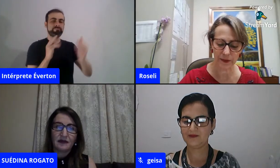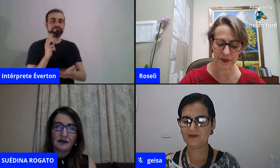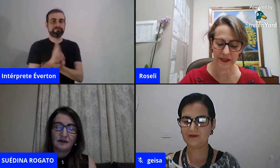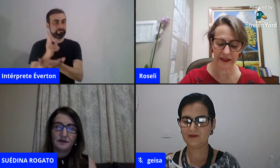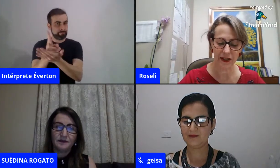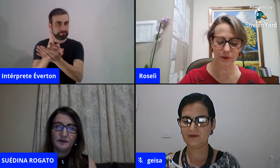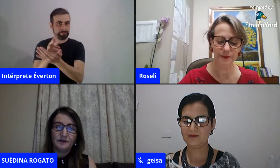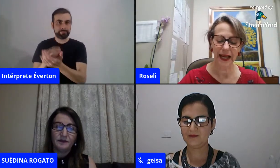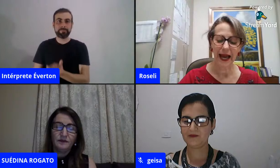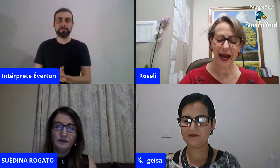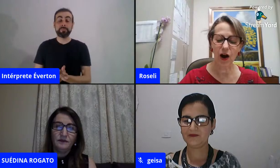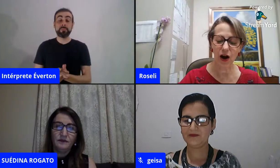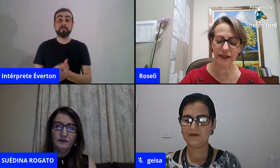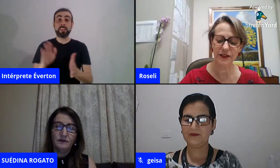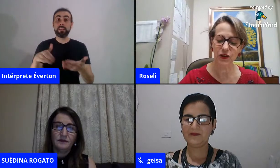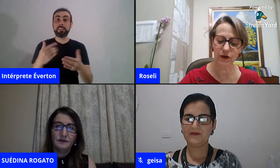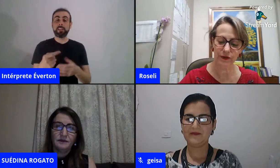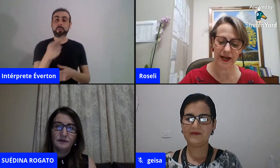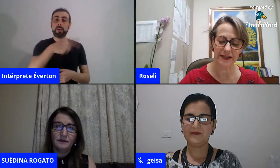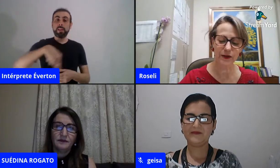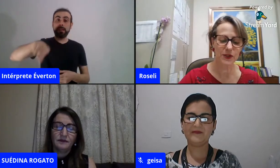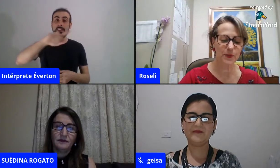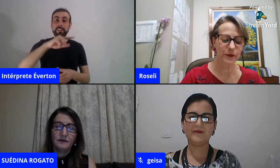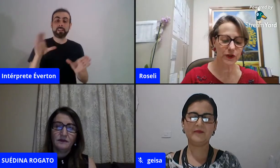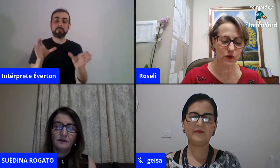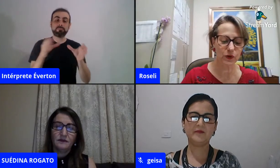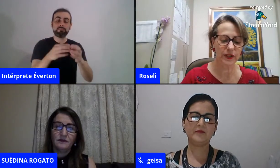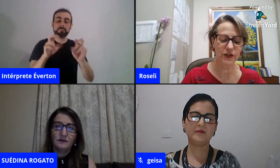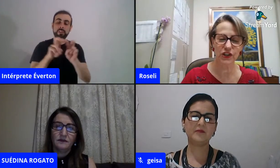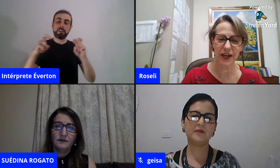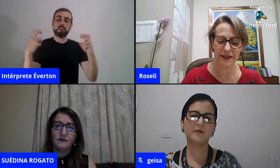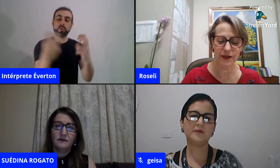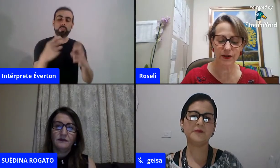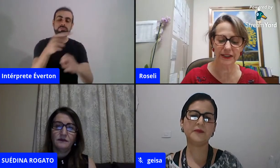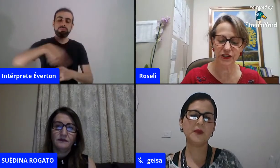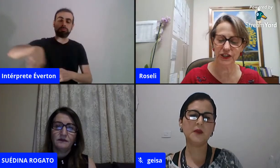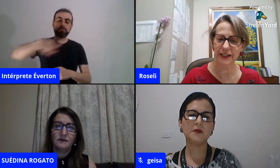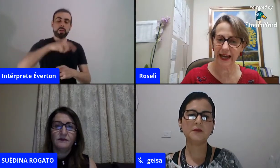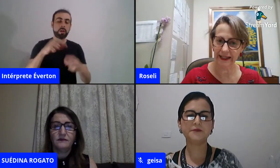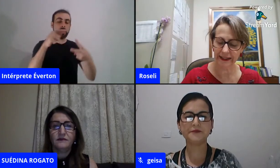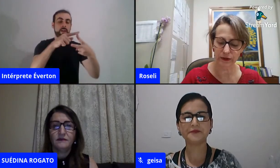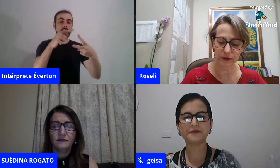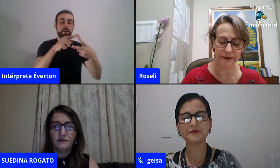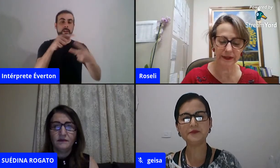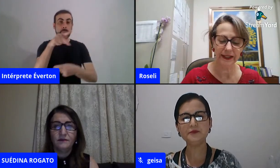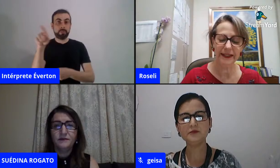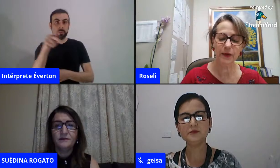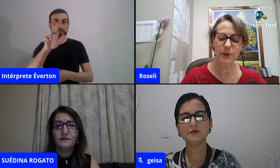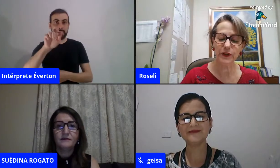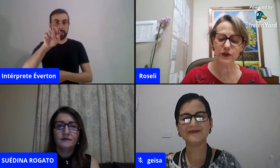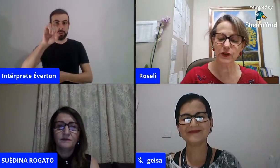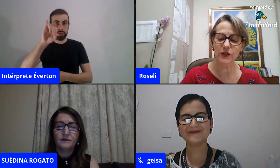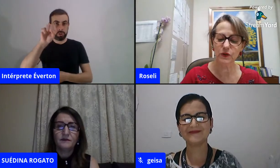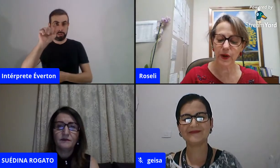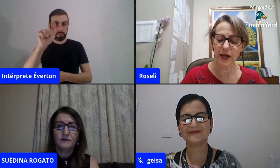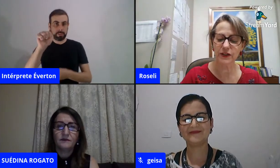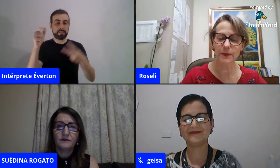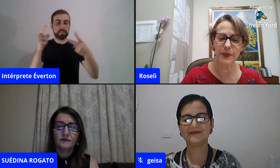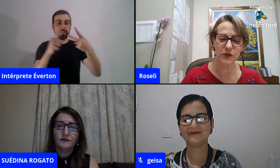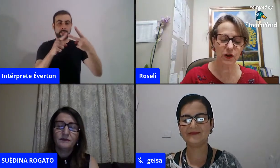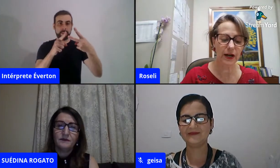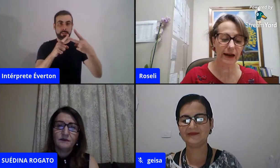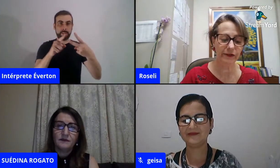Apresentamos, então, a roda de conversa com as professoras Geisa Orlandini Garrido e a professora